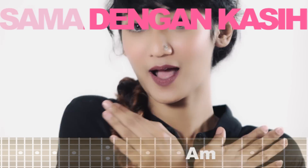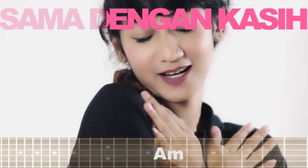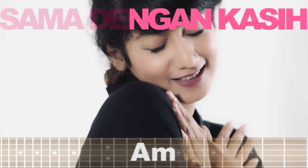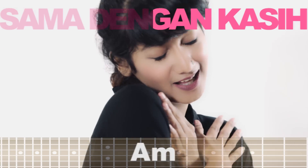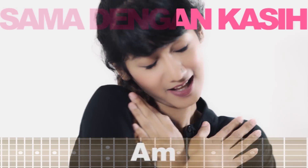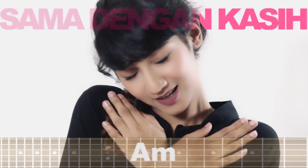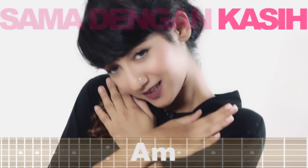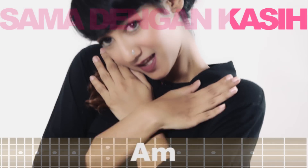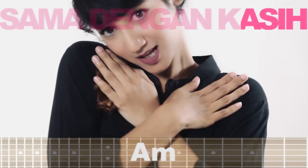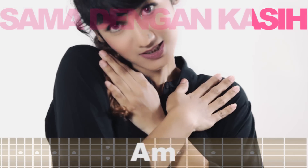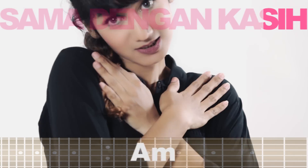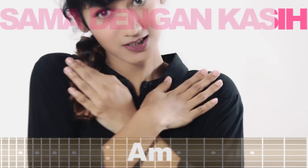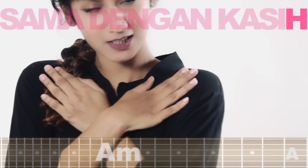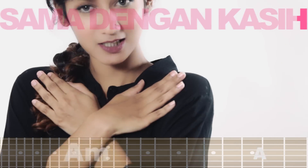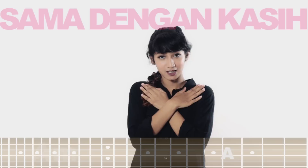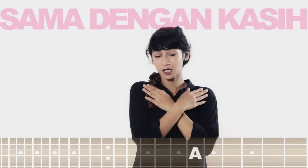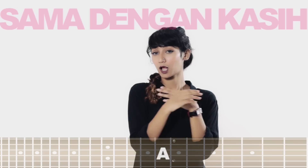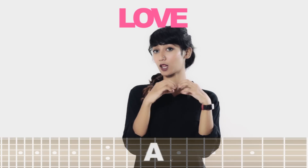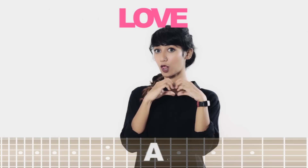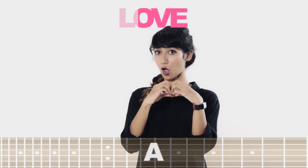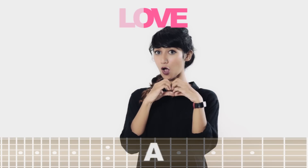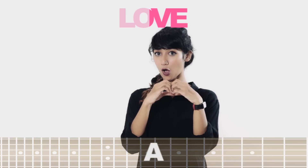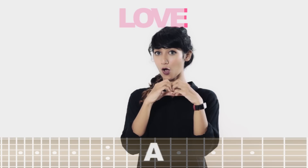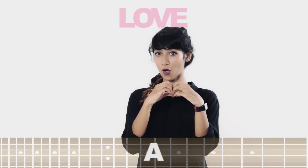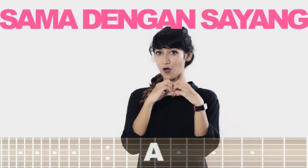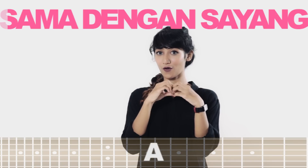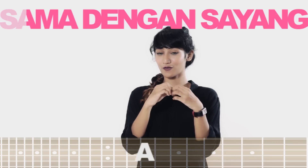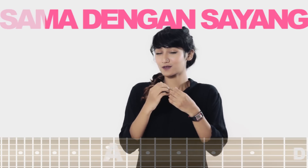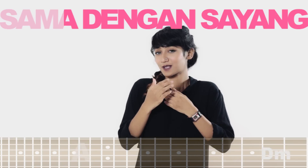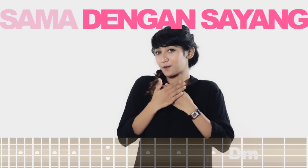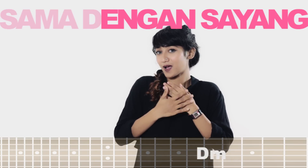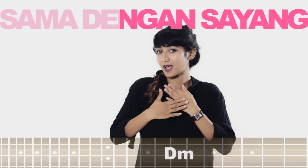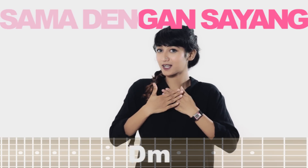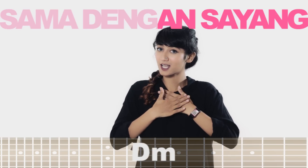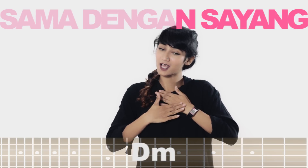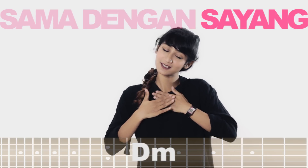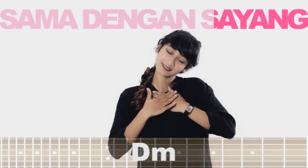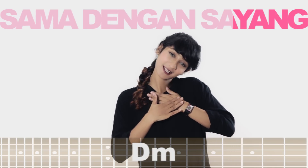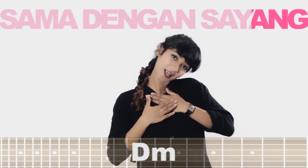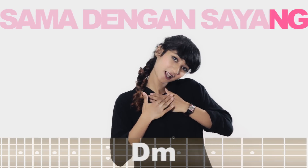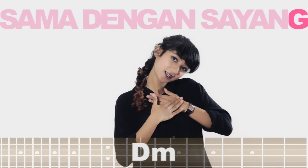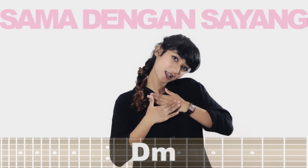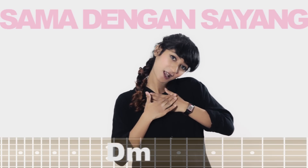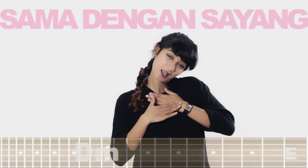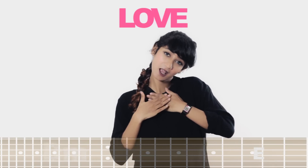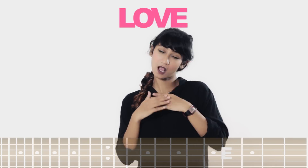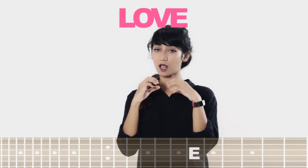dengan kasih Love, sama dengan sayang